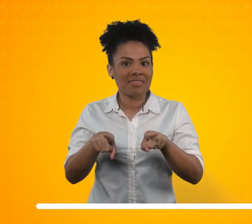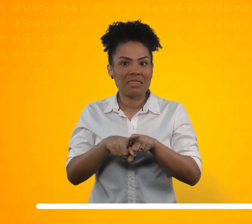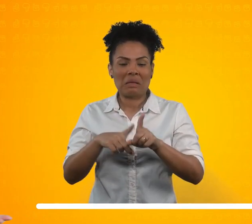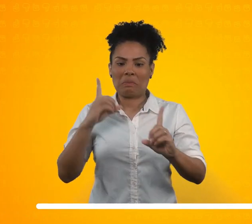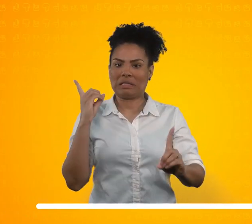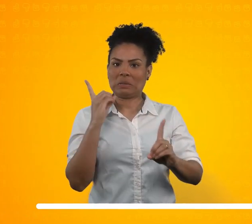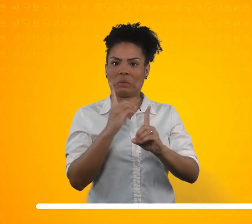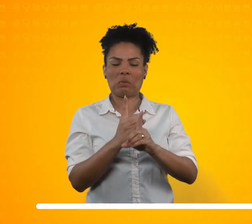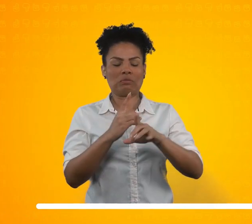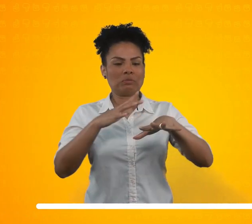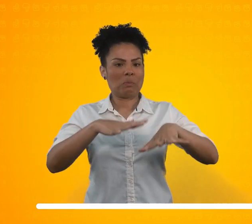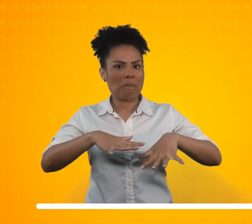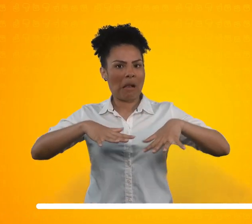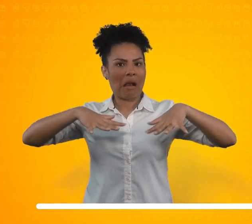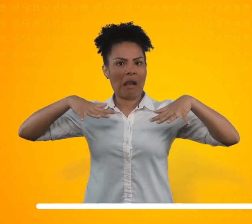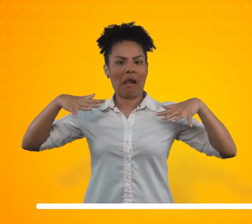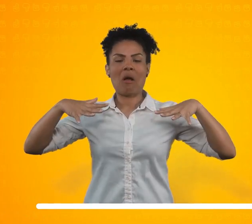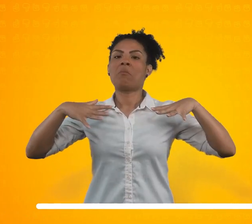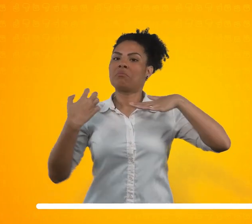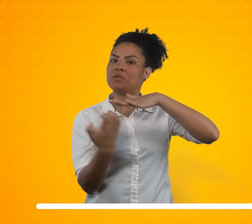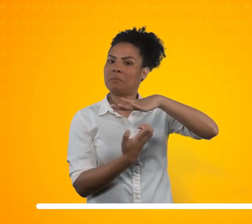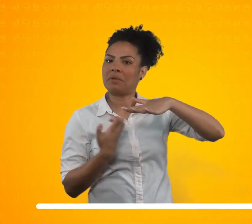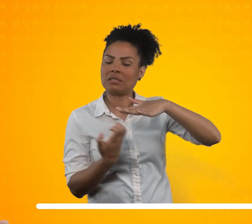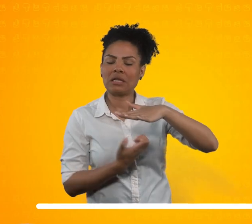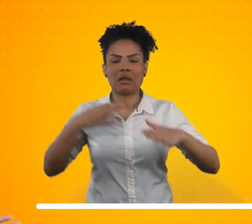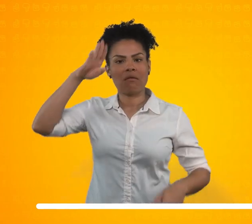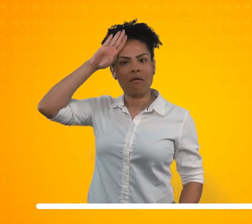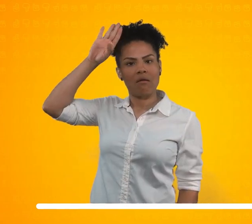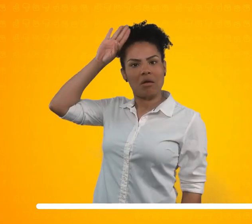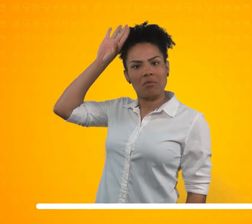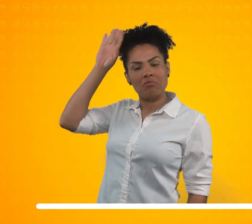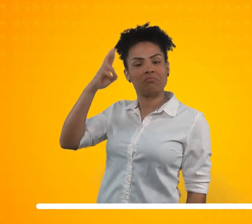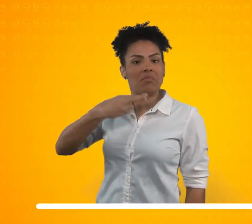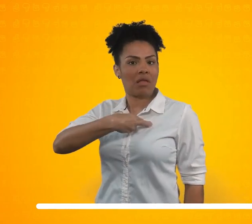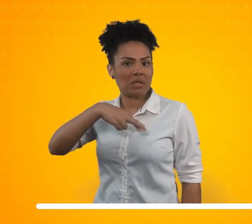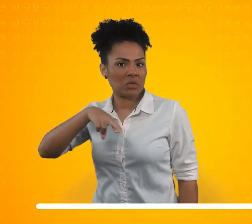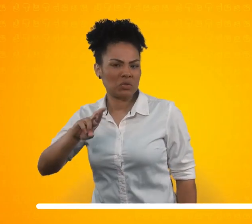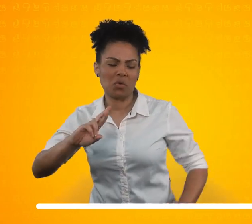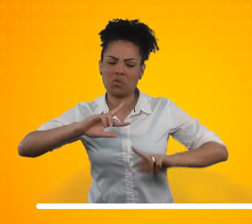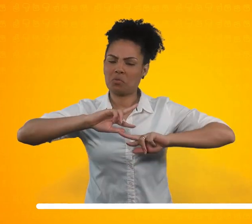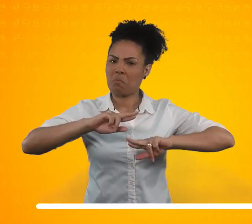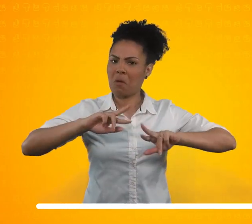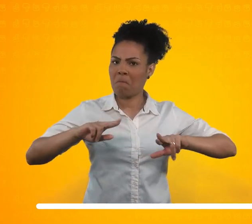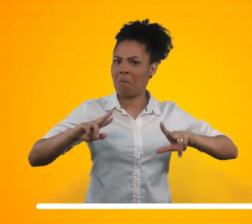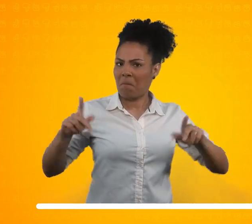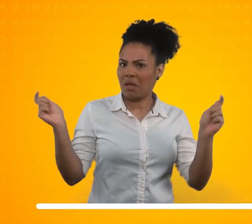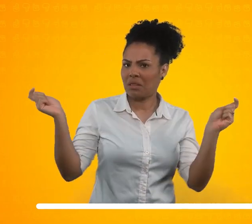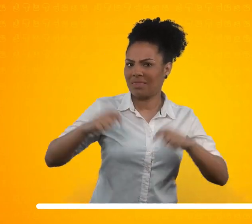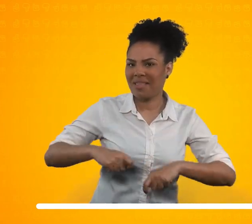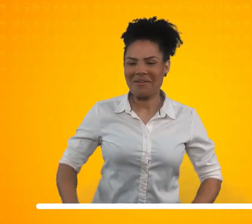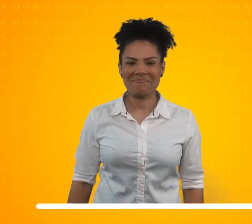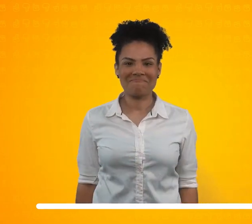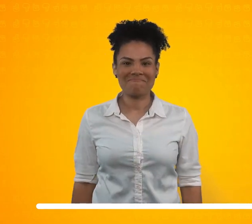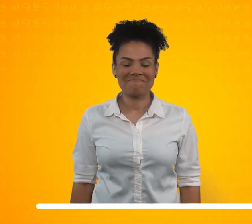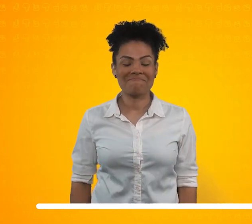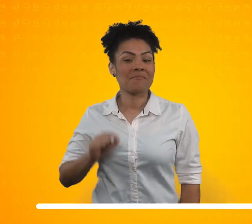acadêmicos, religiosos, dentre outros. Esse possui característica simultânea.